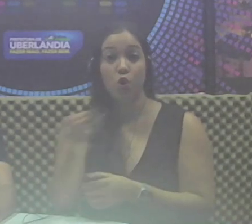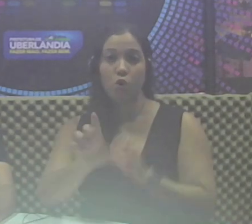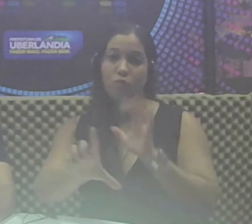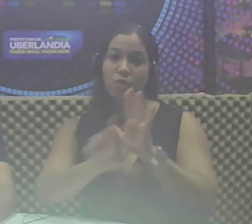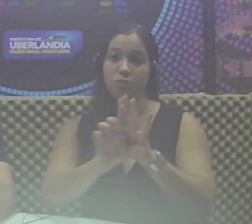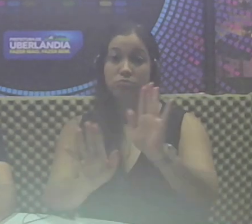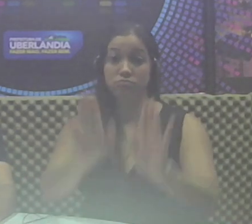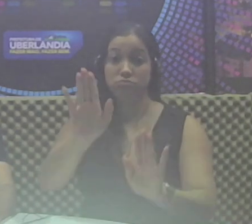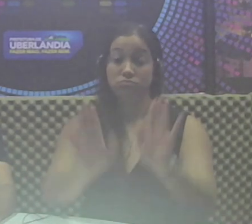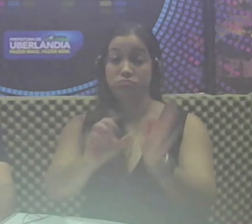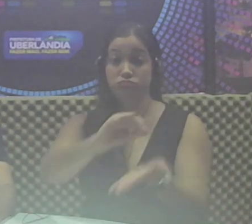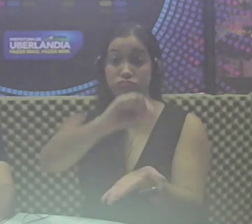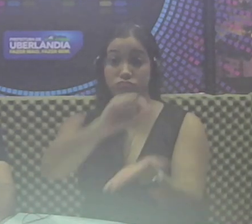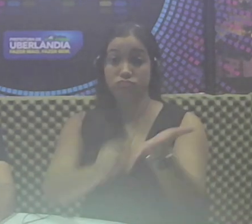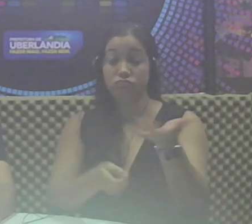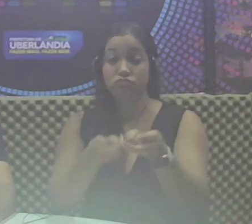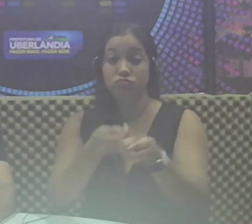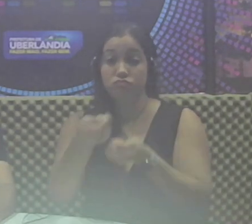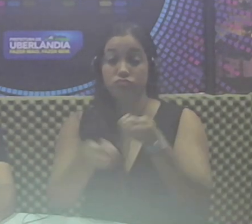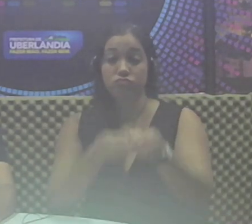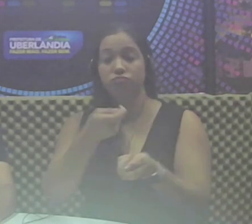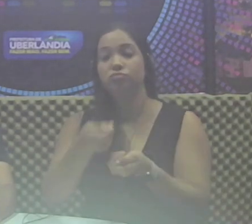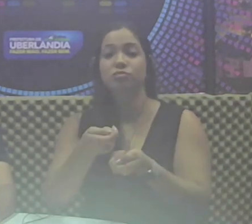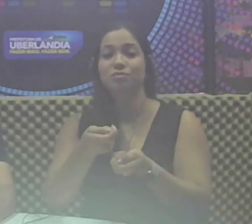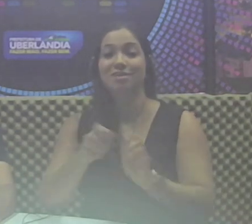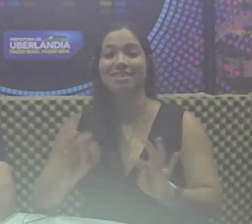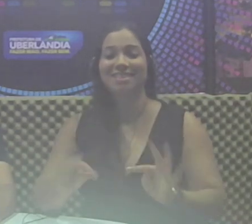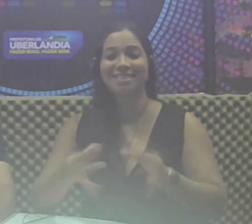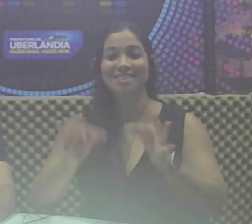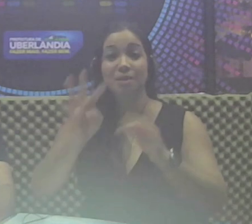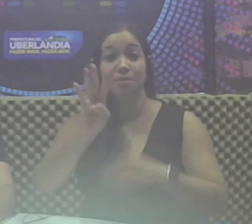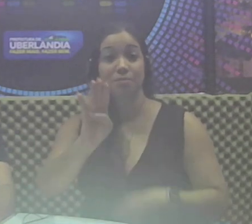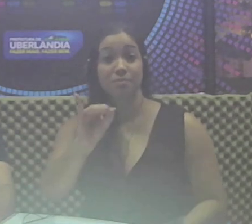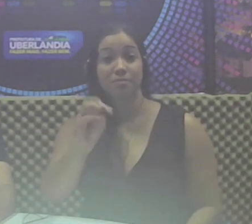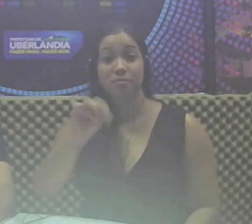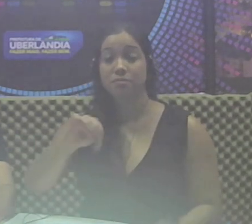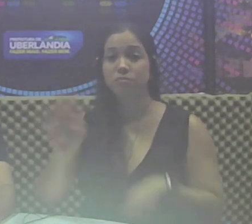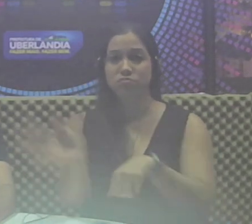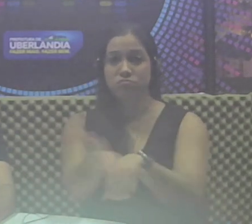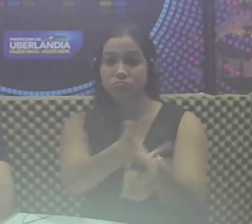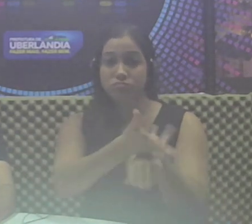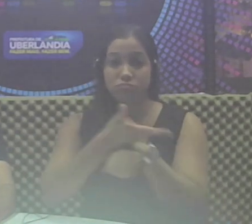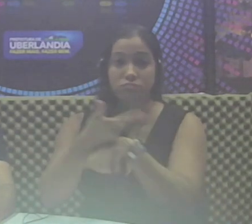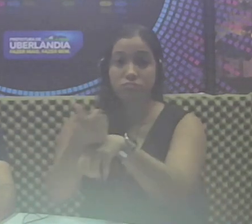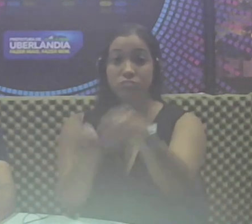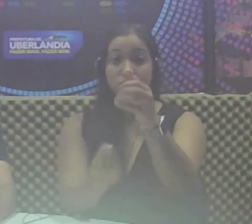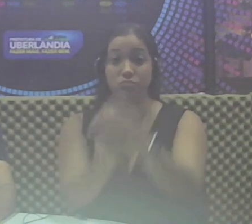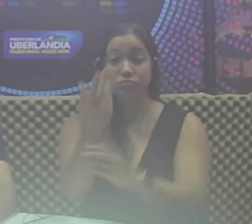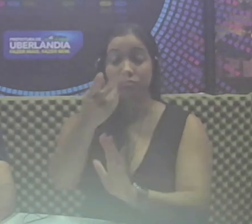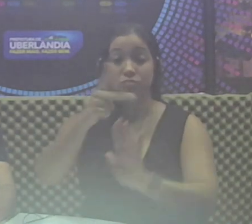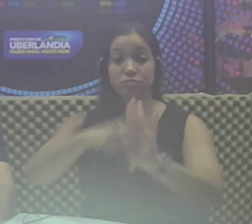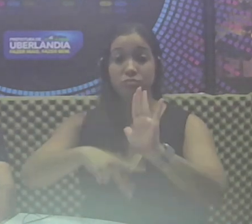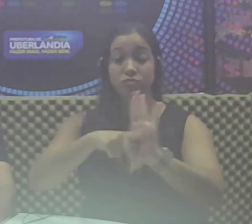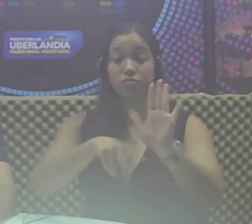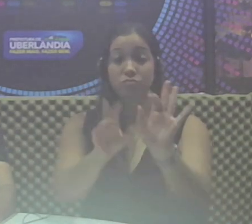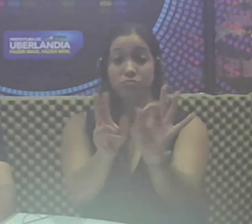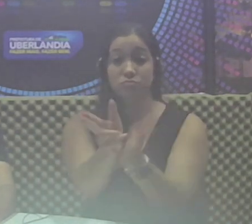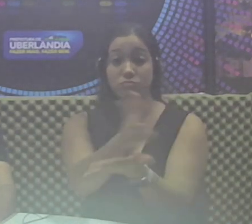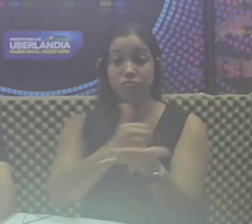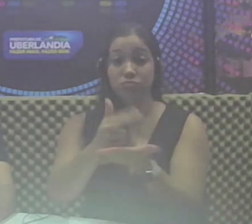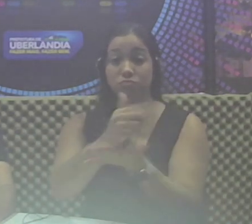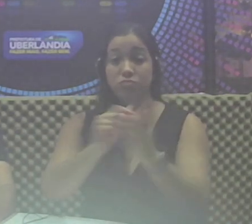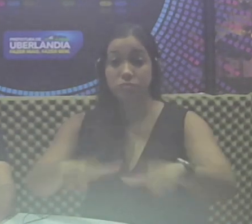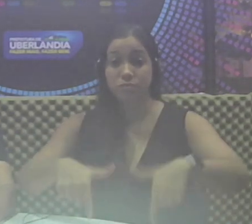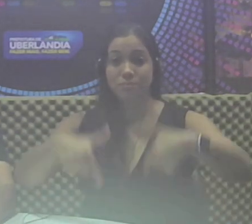licitações e contratos administrativos, a tecnologia BIM aprimora as práticas de criação de projetos e execução de